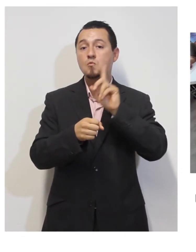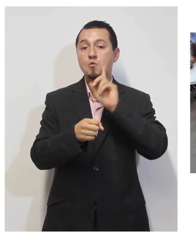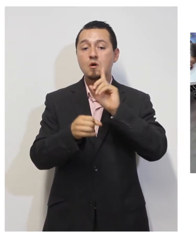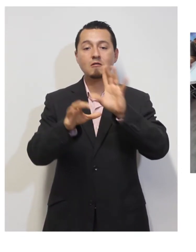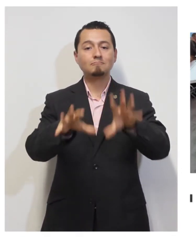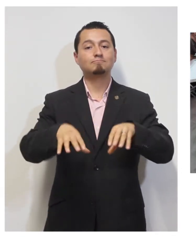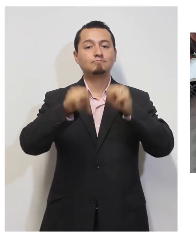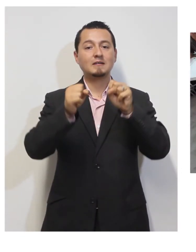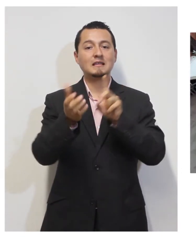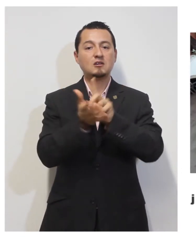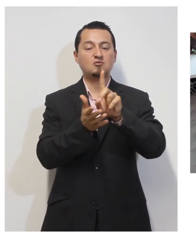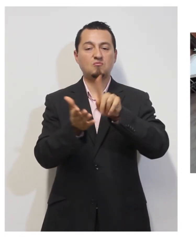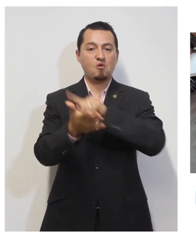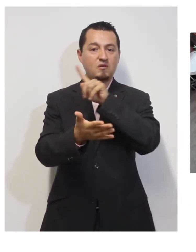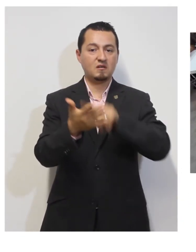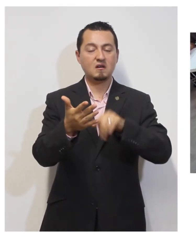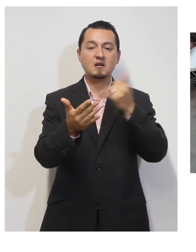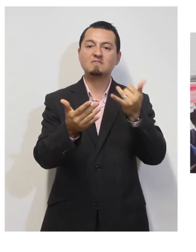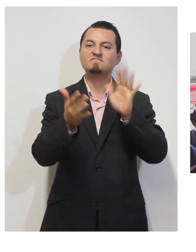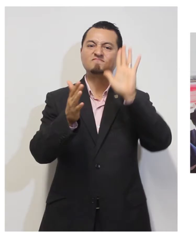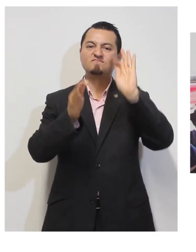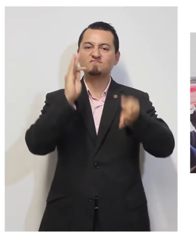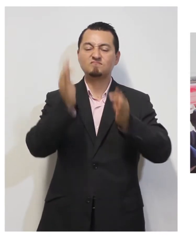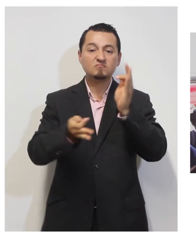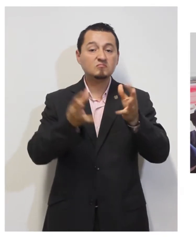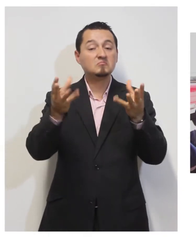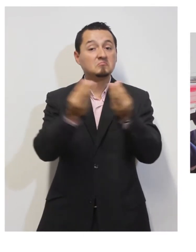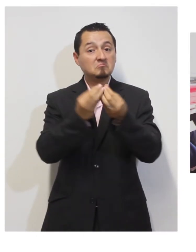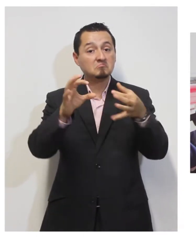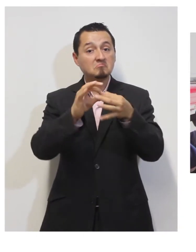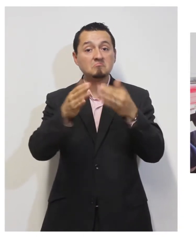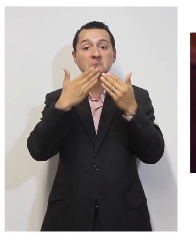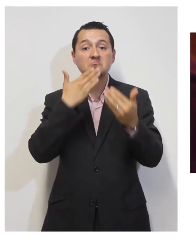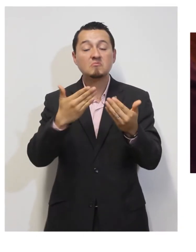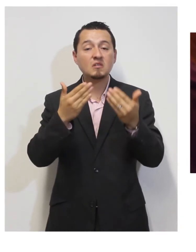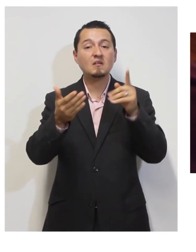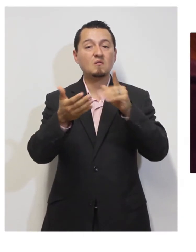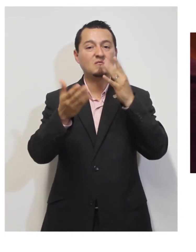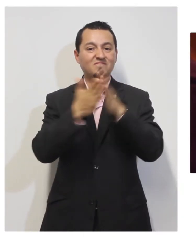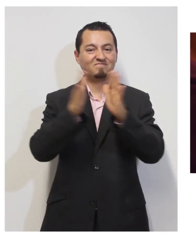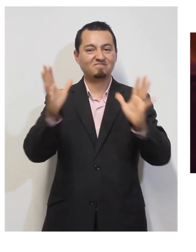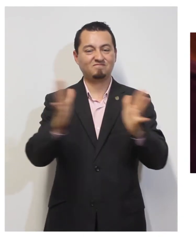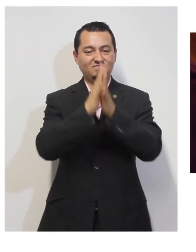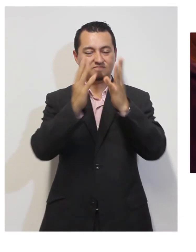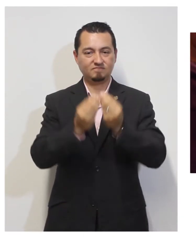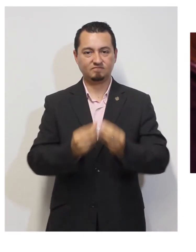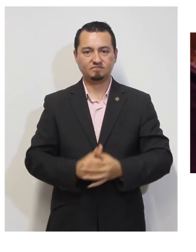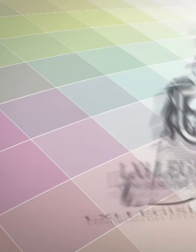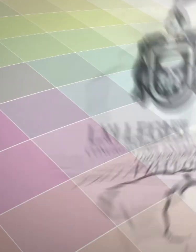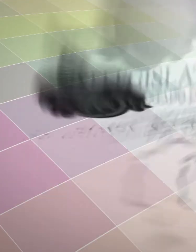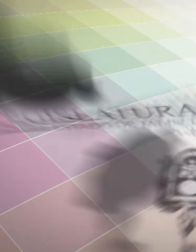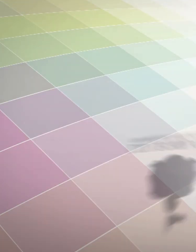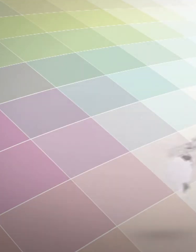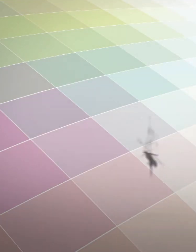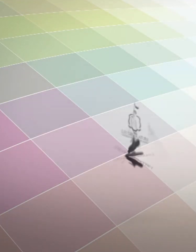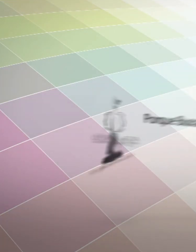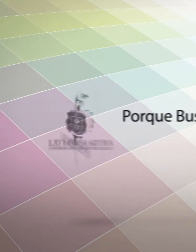día en que las mujeres adquirieron el derecho de votar y ser votadas, logro social que fortaleció la democracia en México.